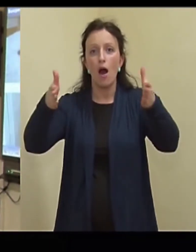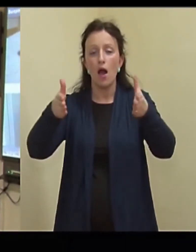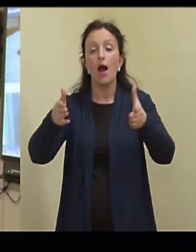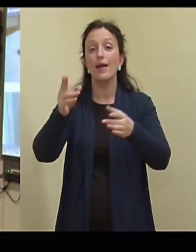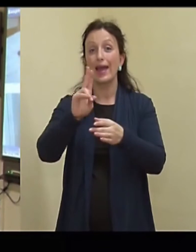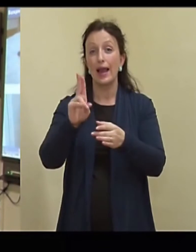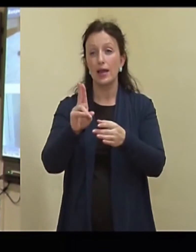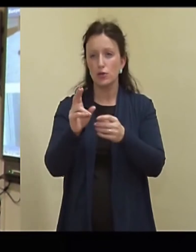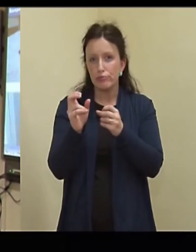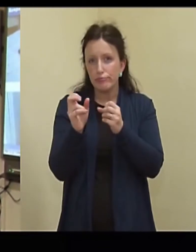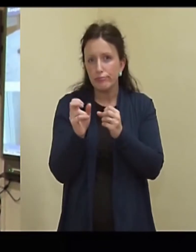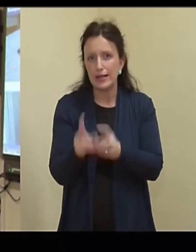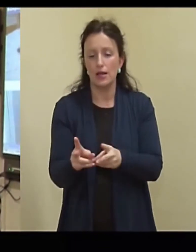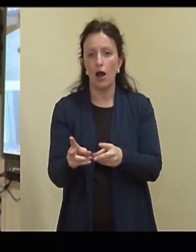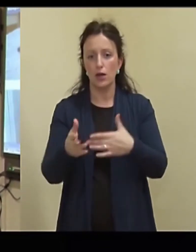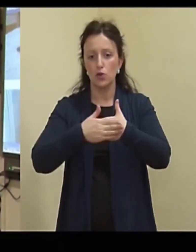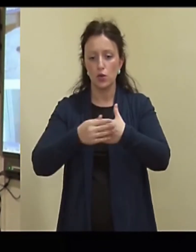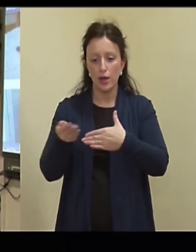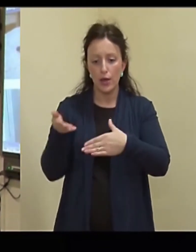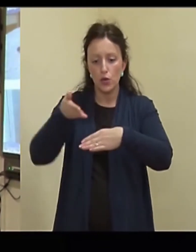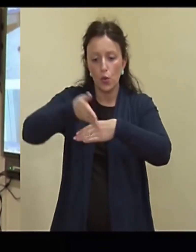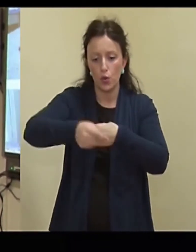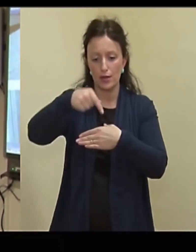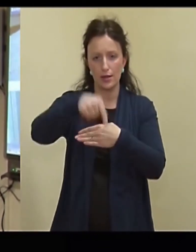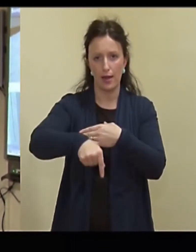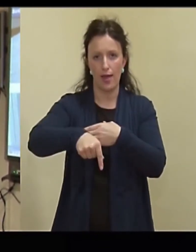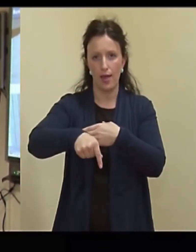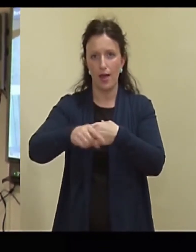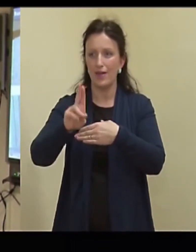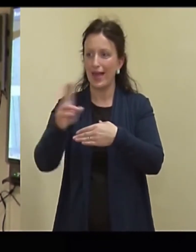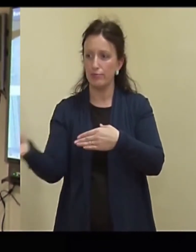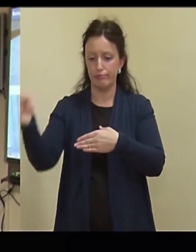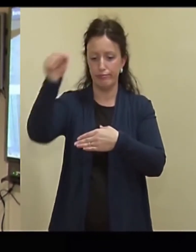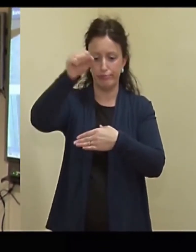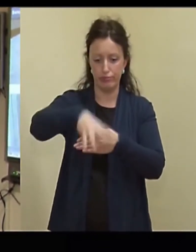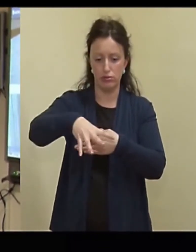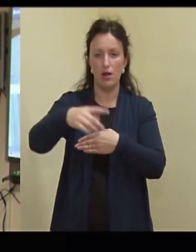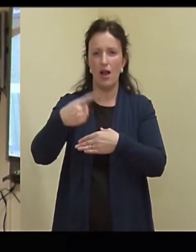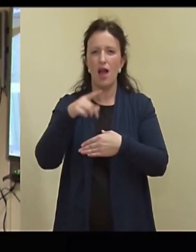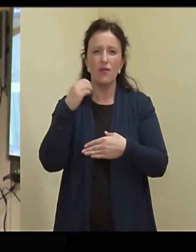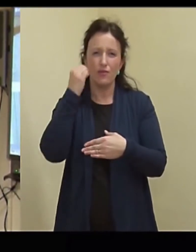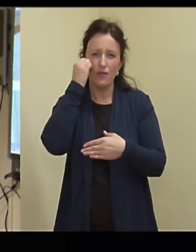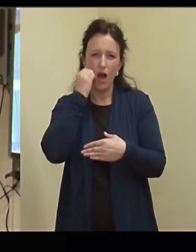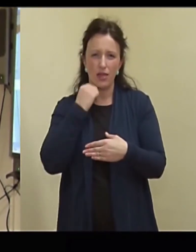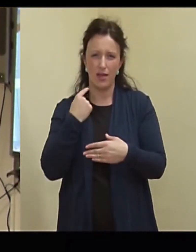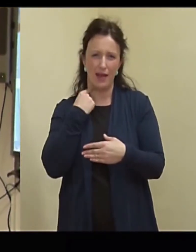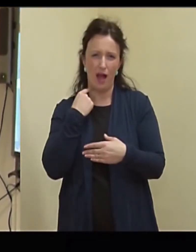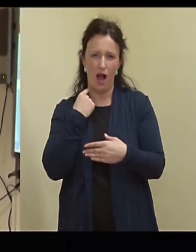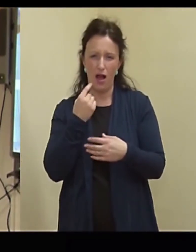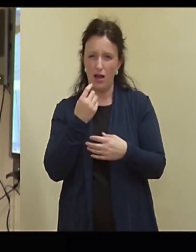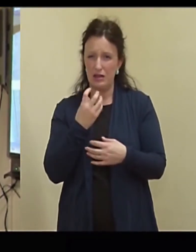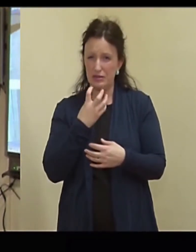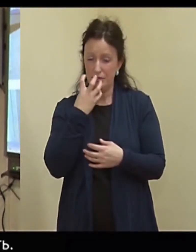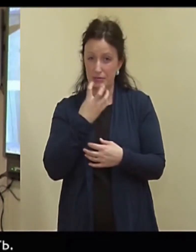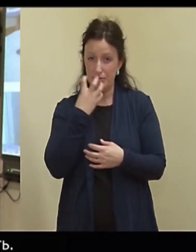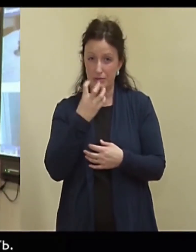lukse taha viidud? Või oli keegi majajalanik, selle sinna tõstnud? oli kotis, oli vanar, roiskunud liha. Ästi jube